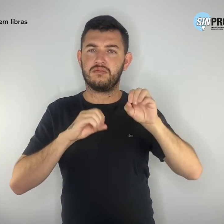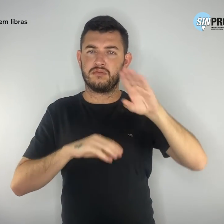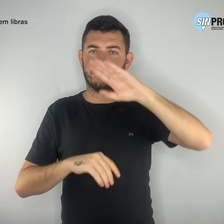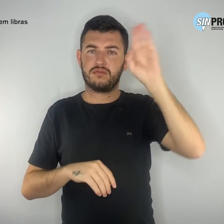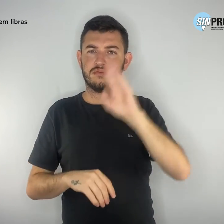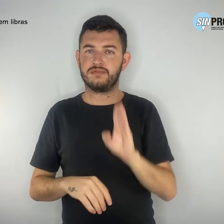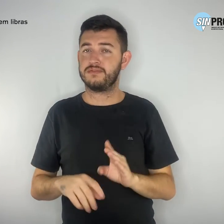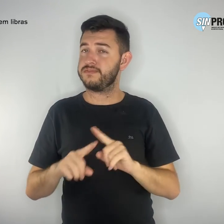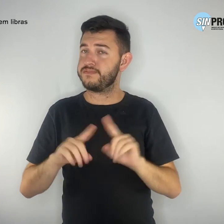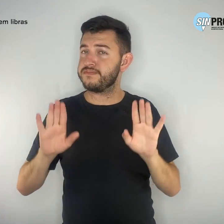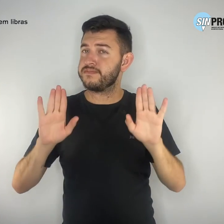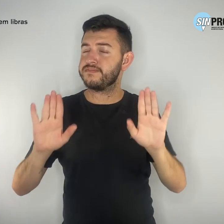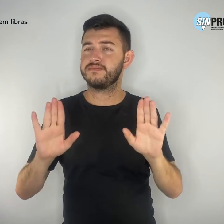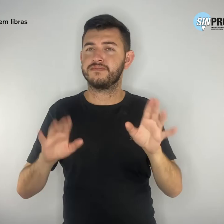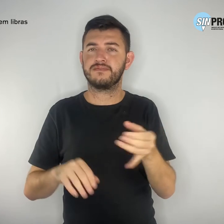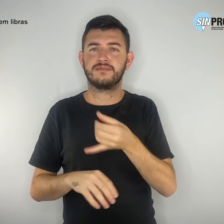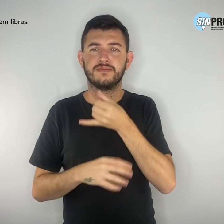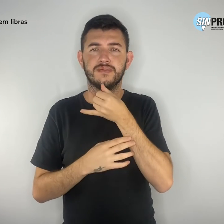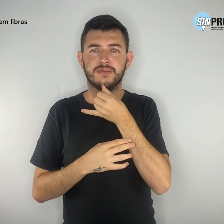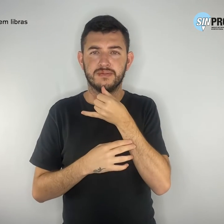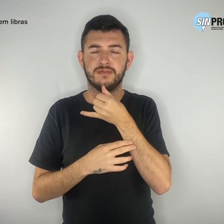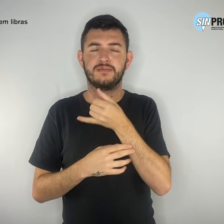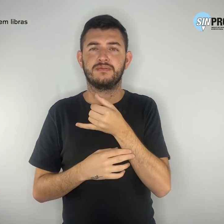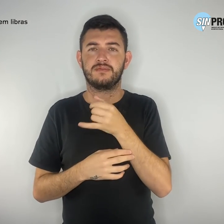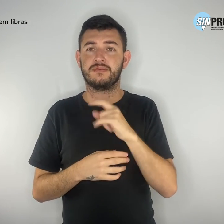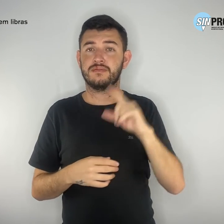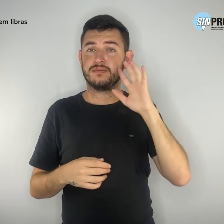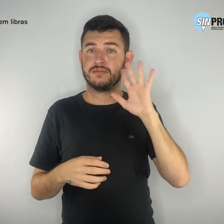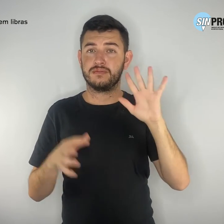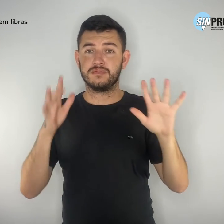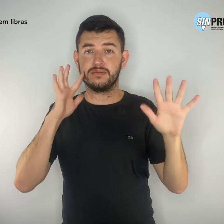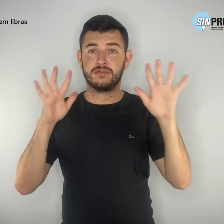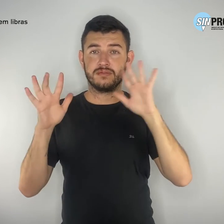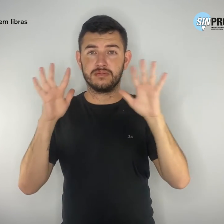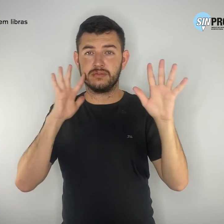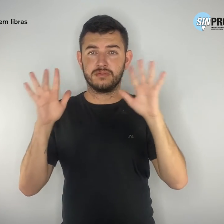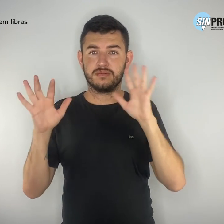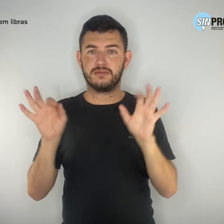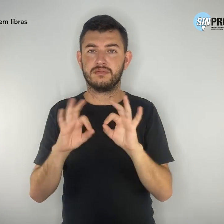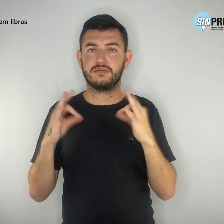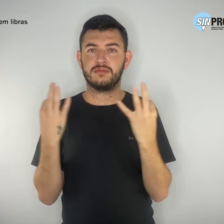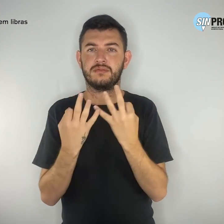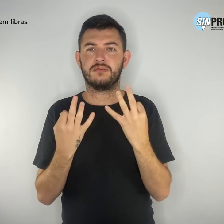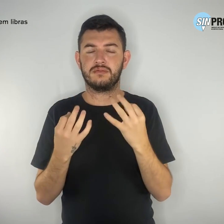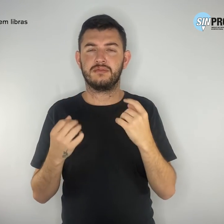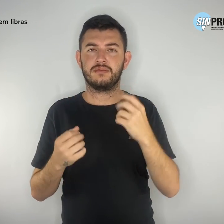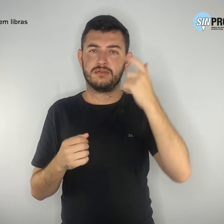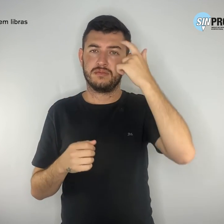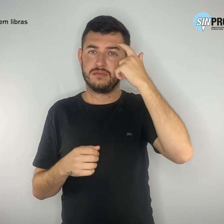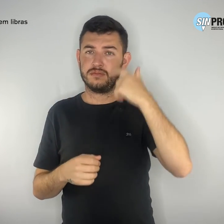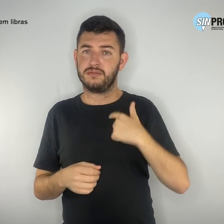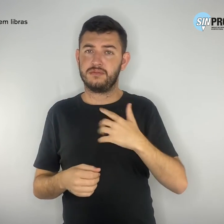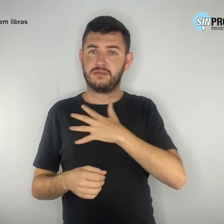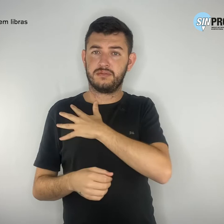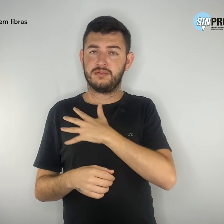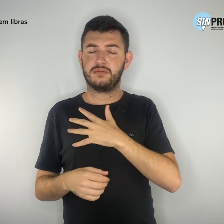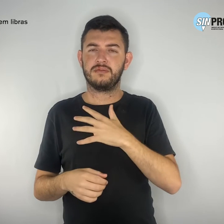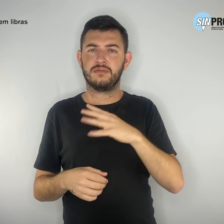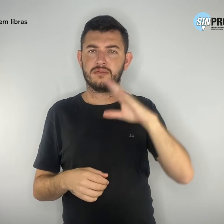Infelizmente, no imaginário de boa parte das famílias, a militarização serve para resolver